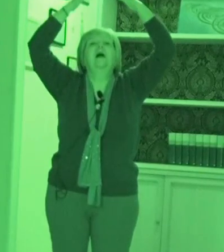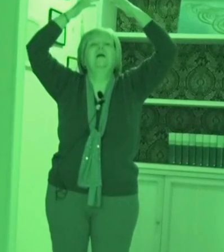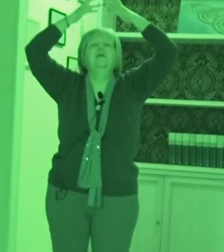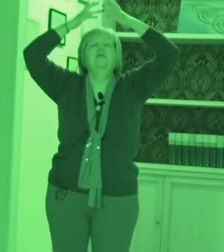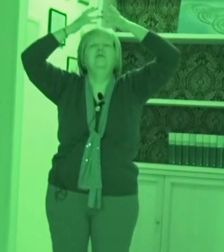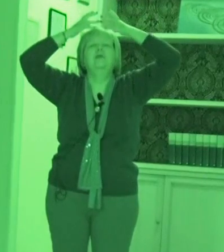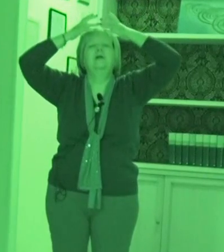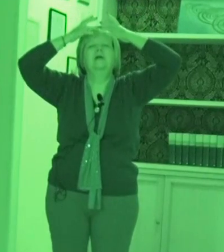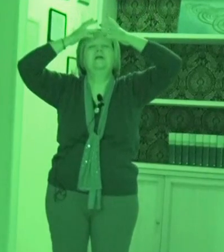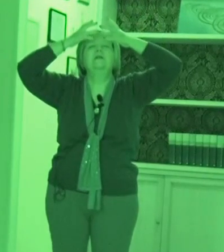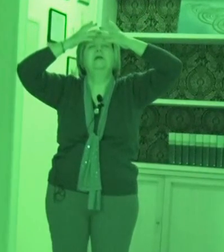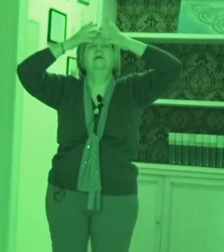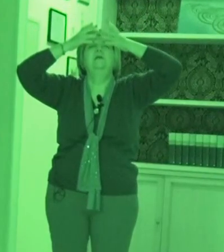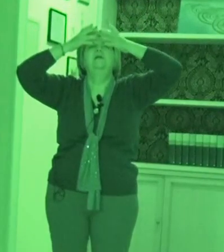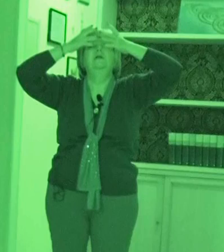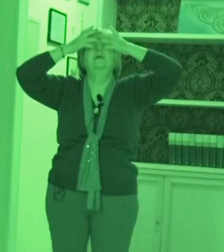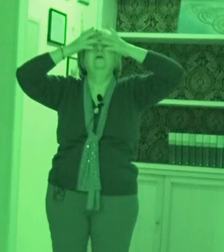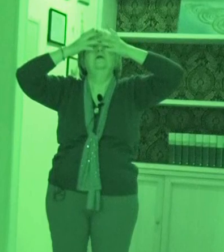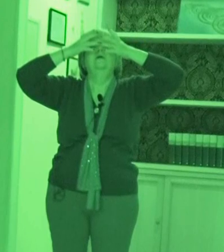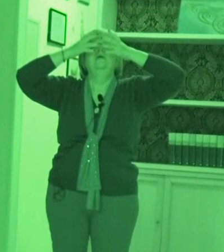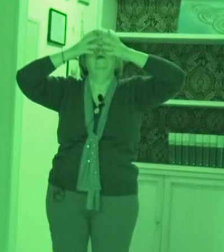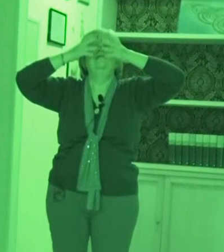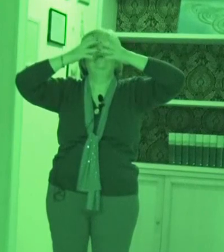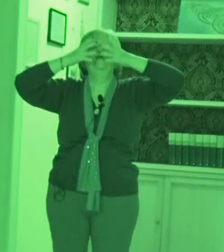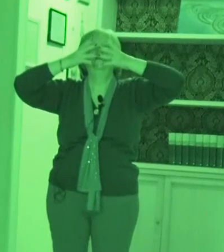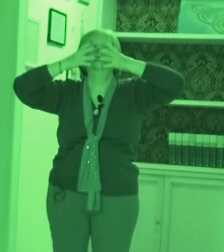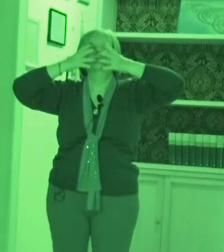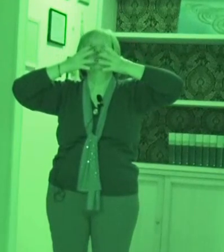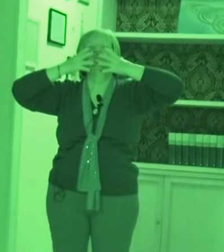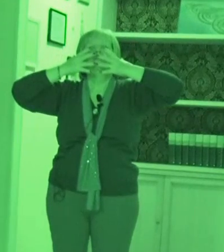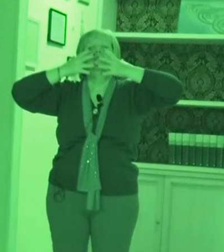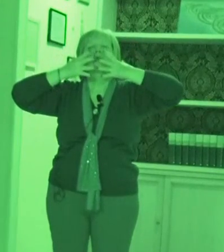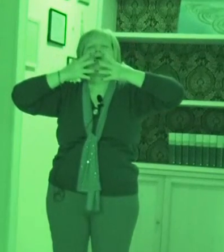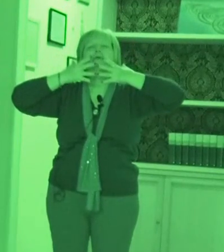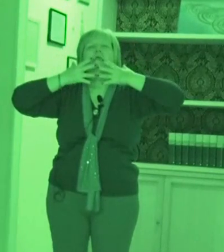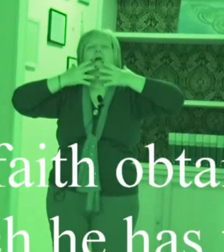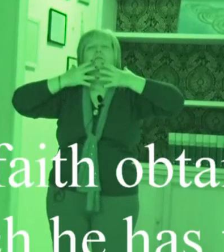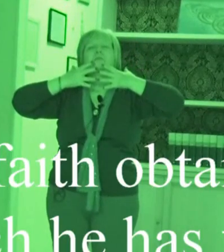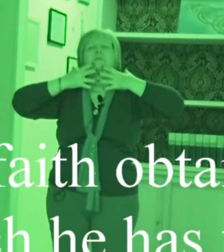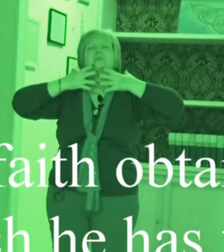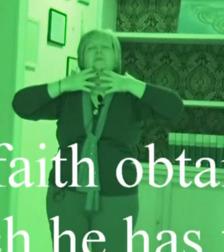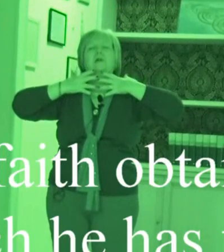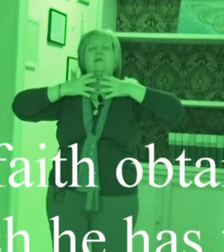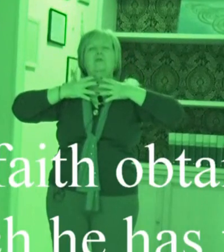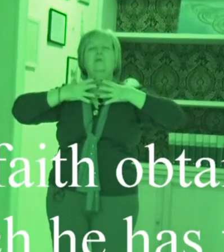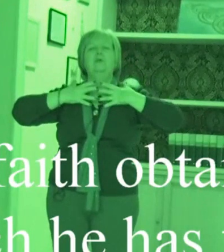introduco nella testa, nel viso, nella gola, nel tronco,